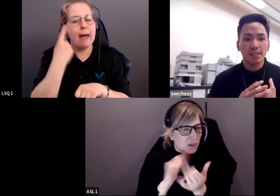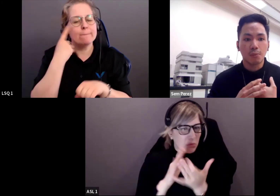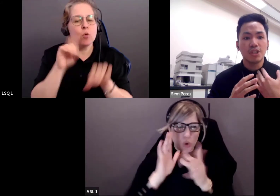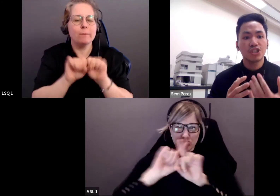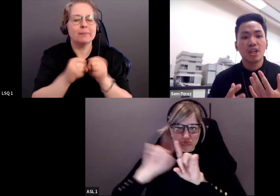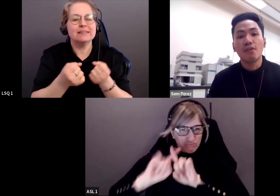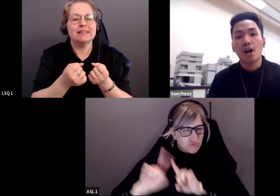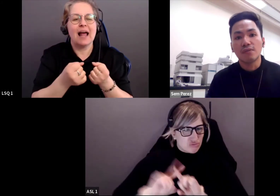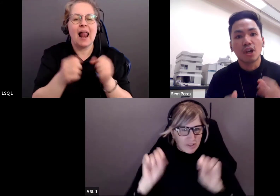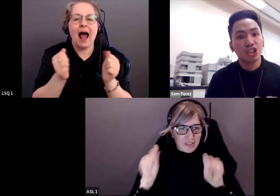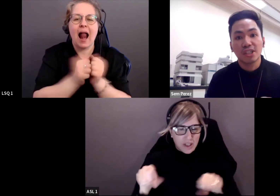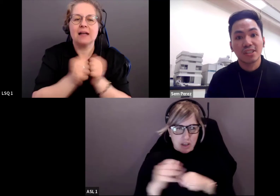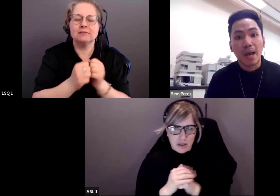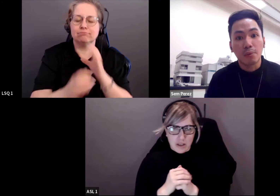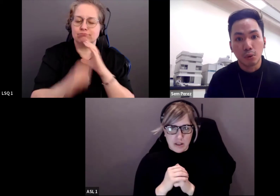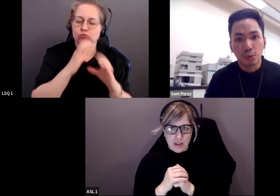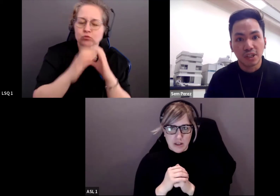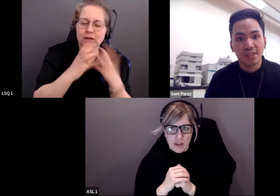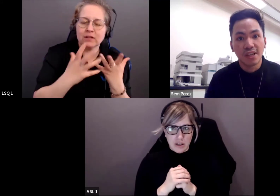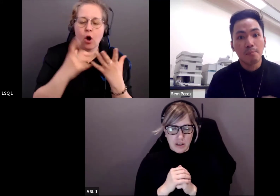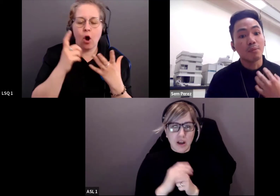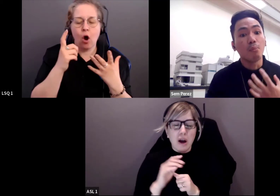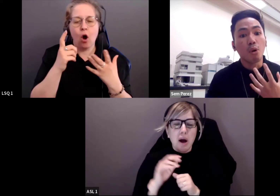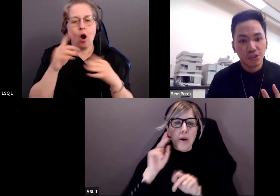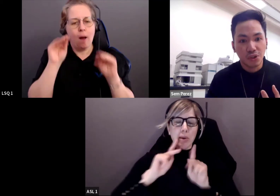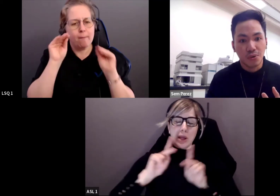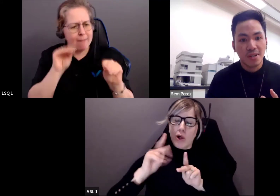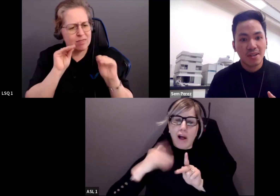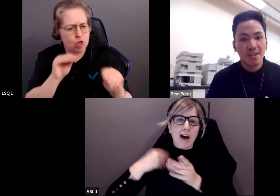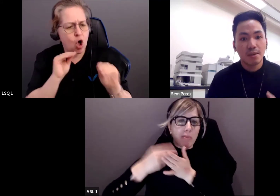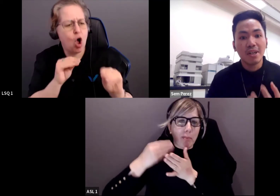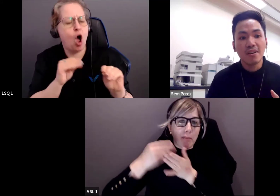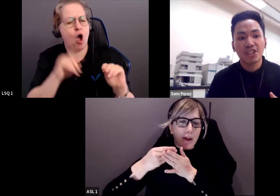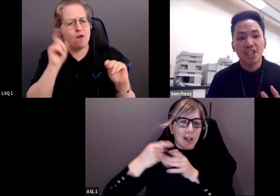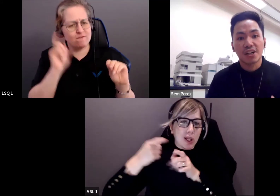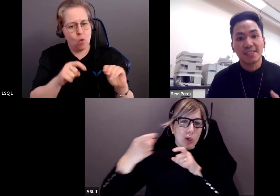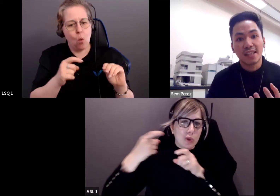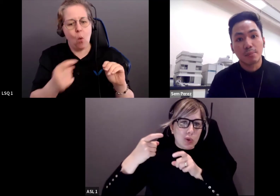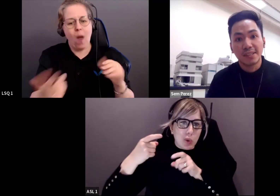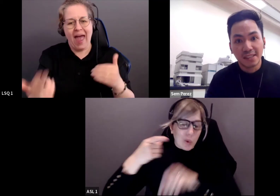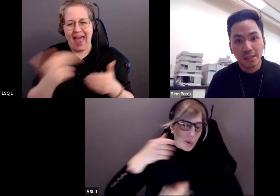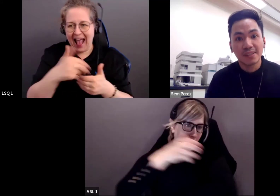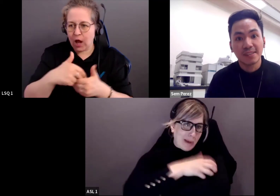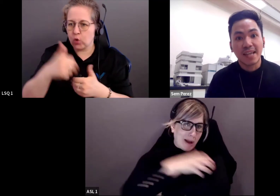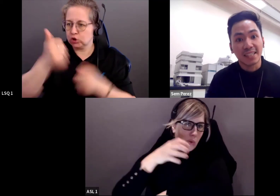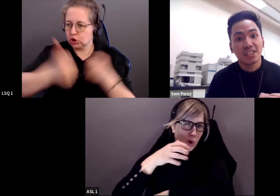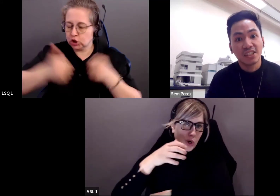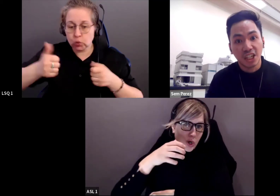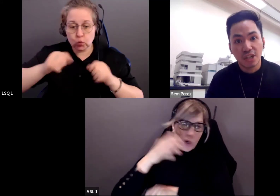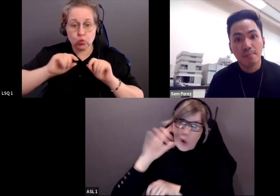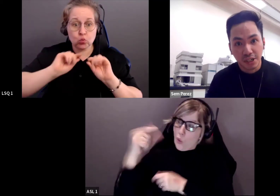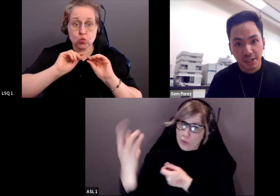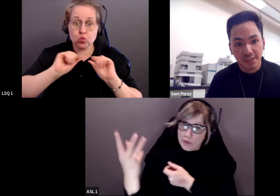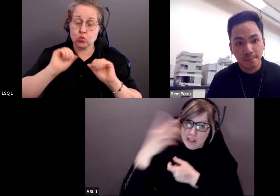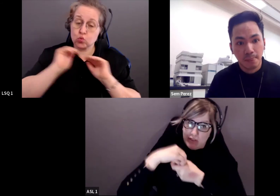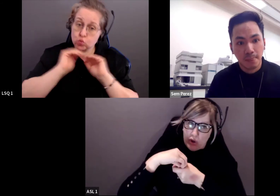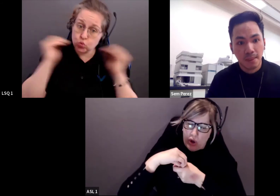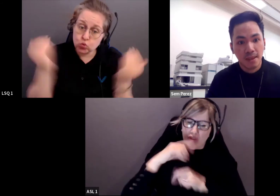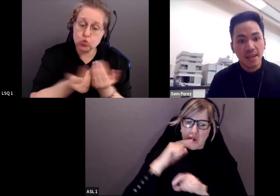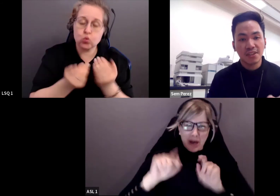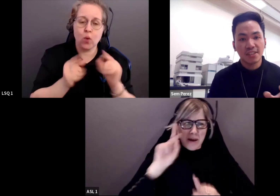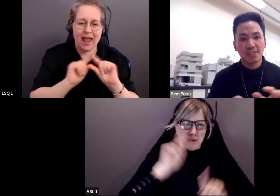mentorat et nous devons aussi nous rappeler qu'il faut non seulement inclure les détenteurs du pouvoir, mais beaucoup plus les